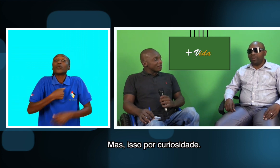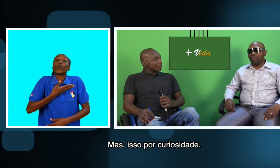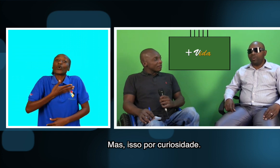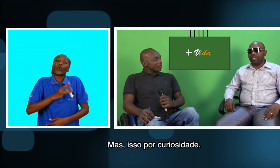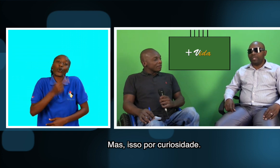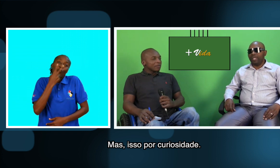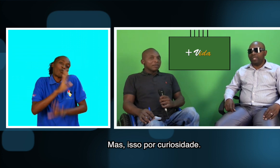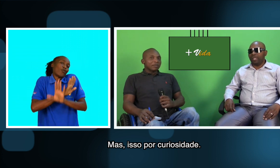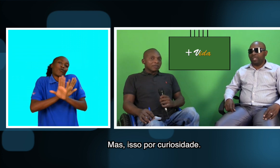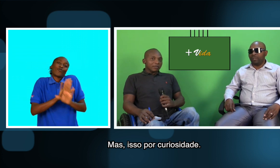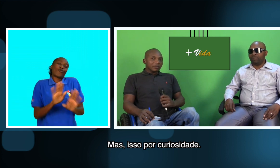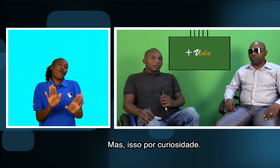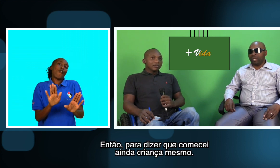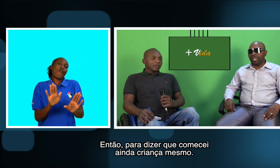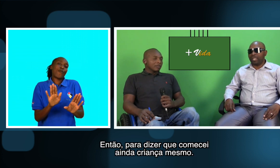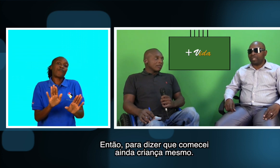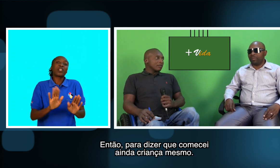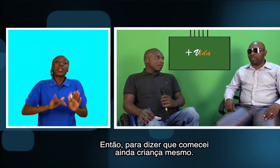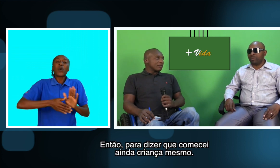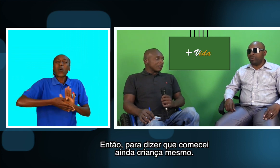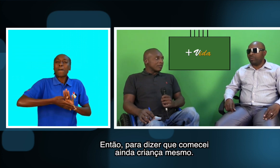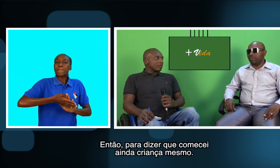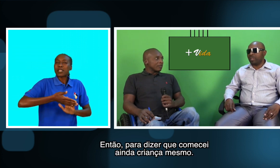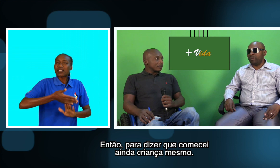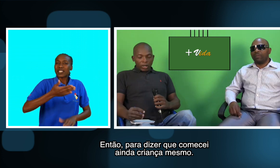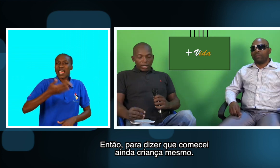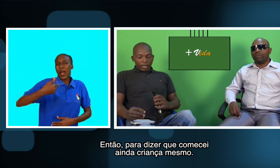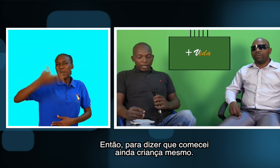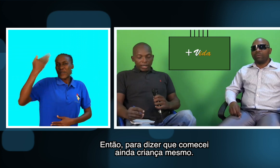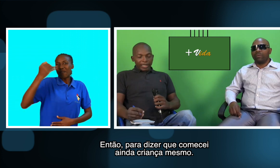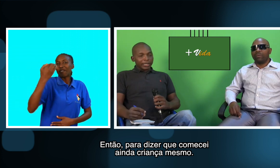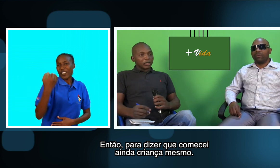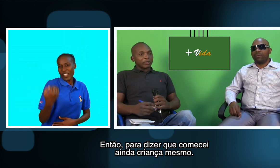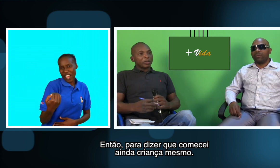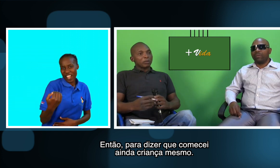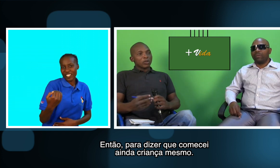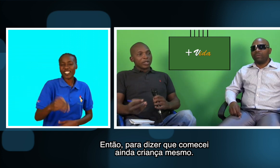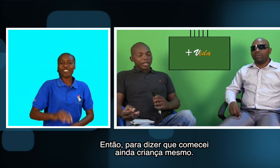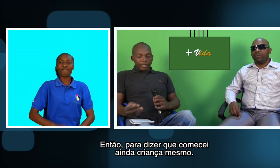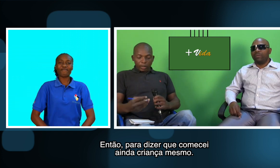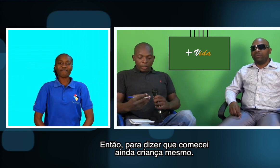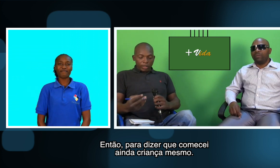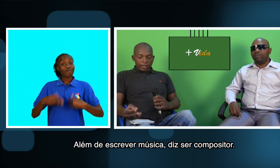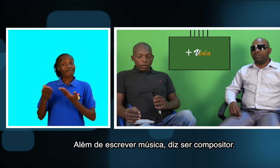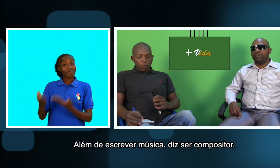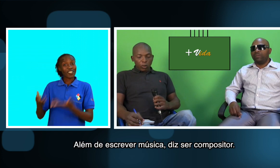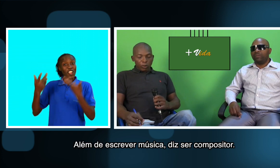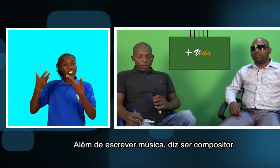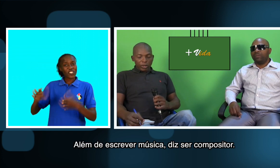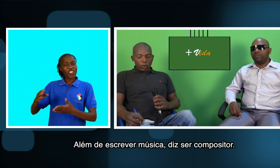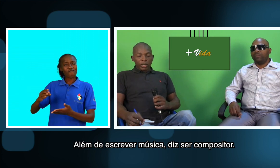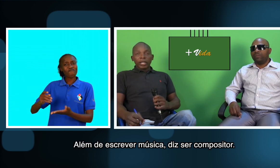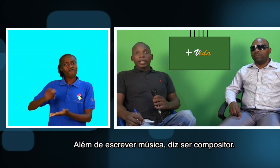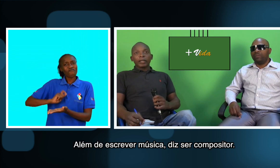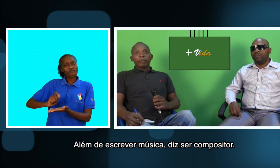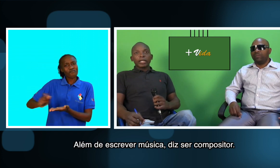comecei ainda criança mesmo. Além de escrever música e de ser compositor, também